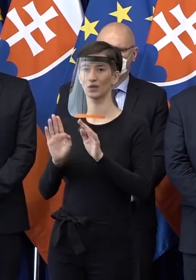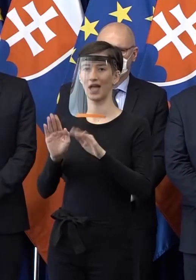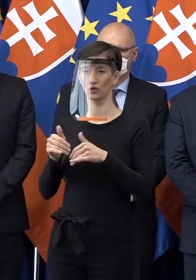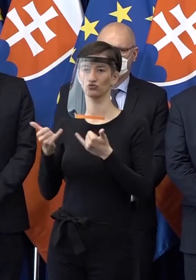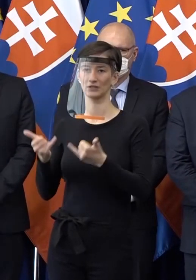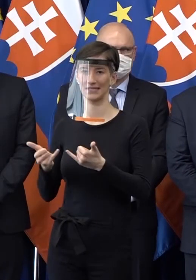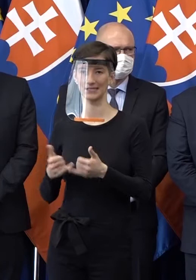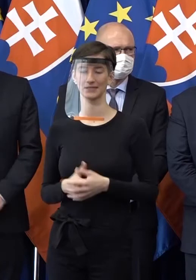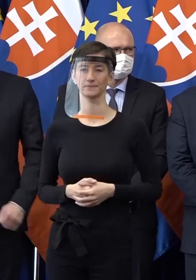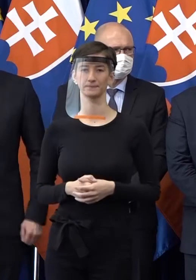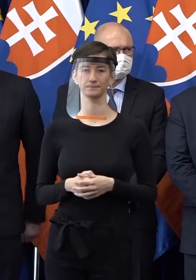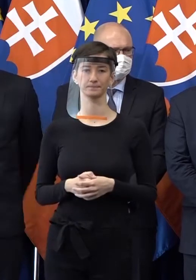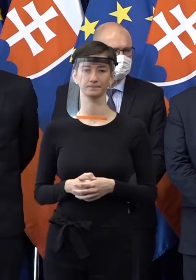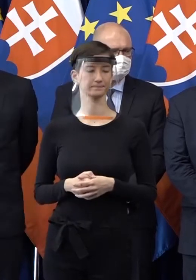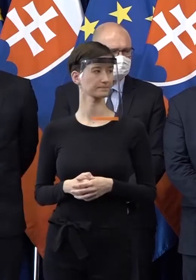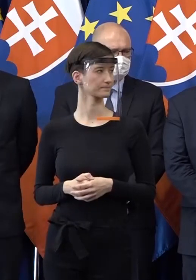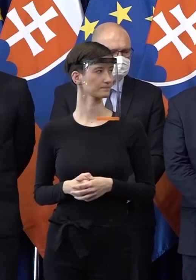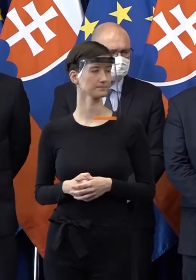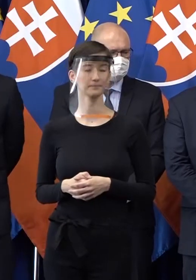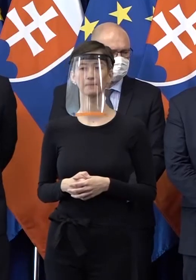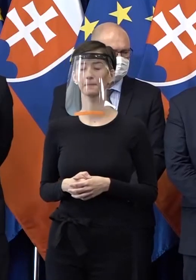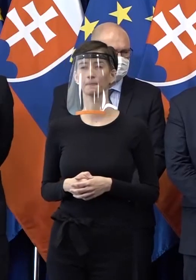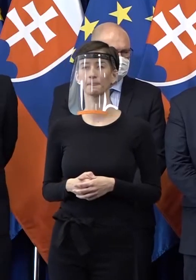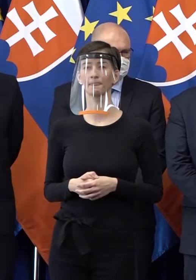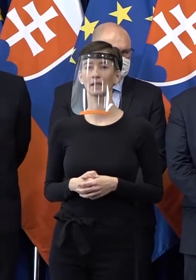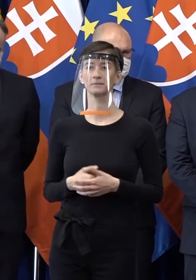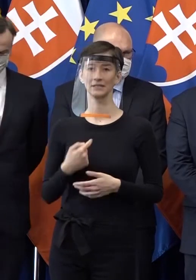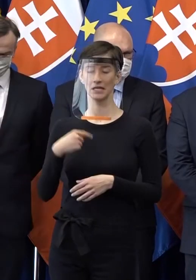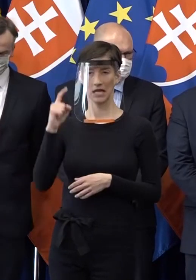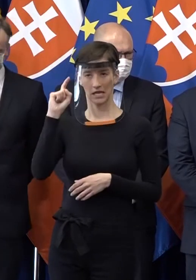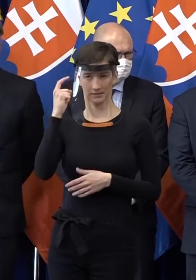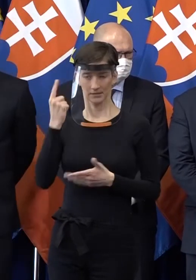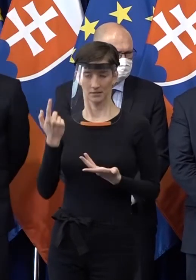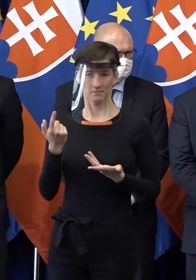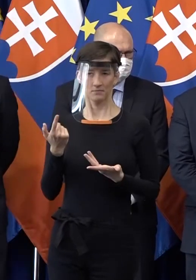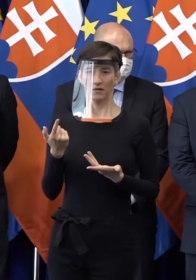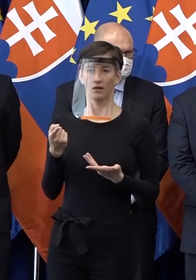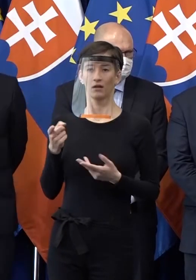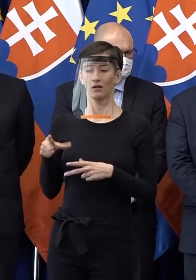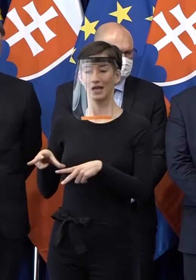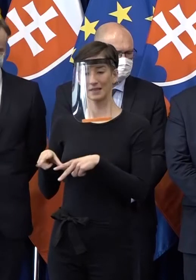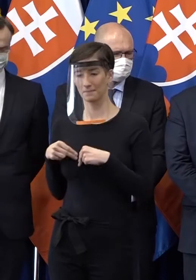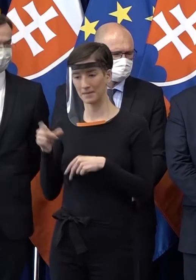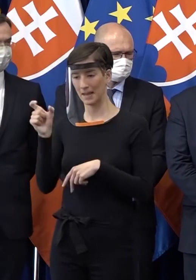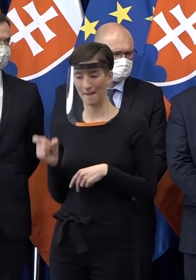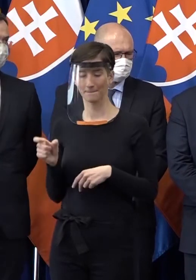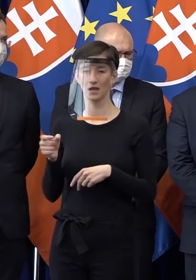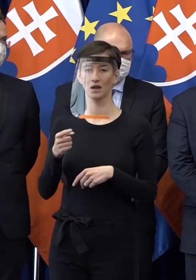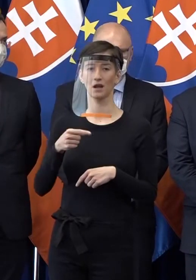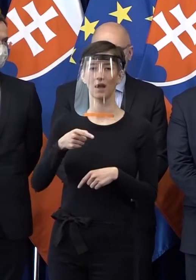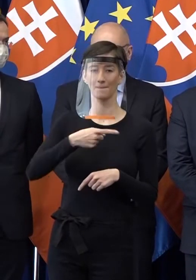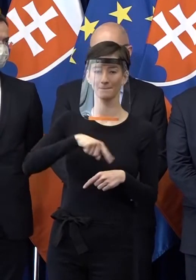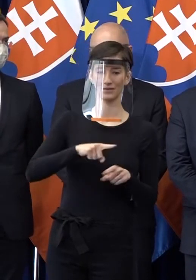Dobre, čo k tým veľkým. Pozrite sa, myslím si, že ani premiér, ani my nesme, Copperfield a nemáme